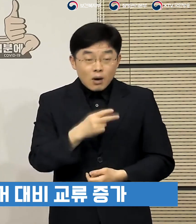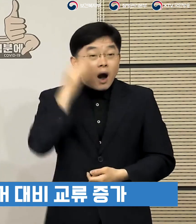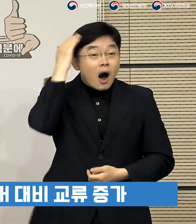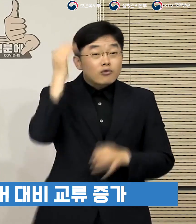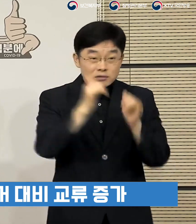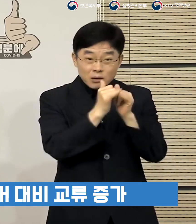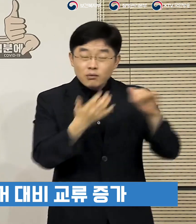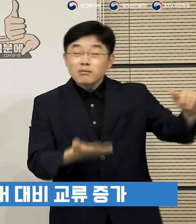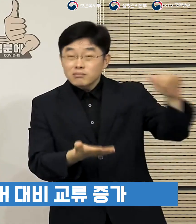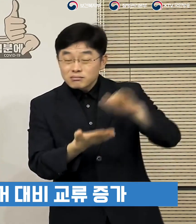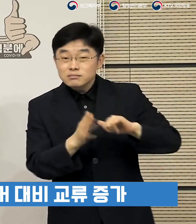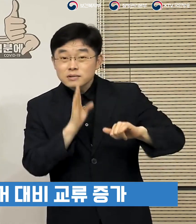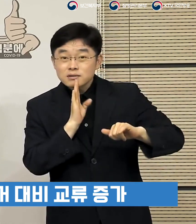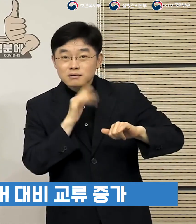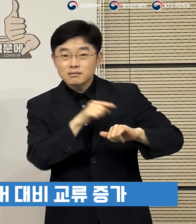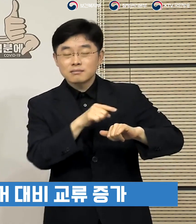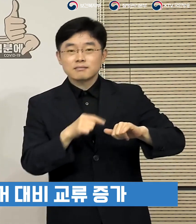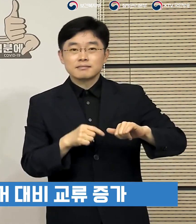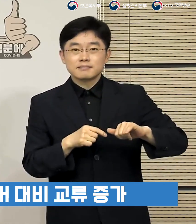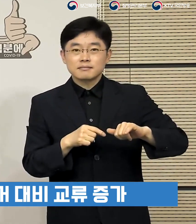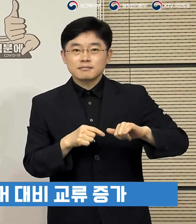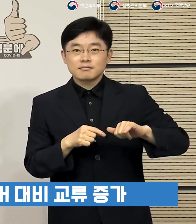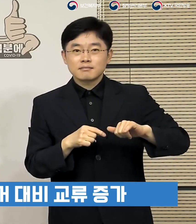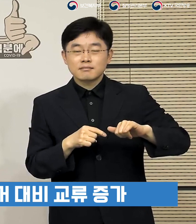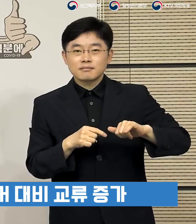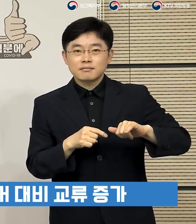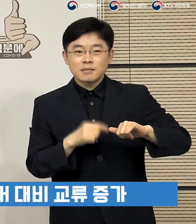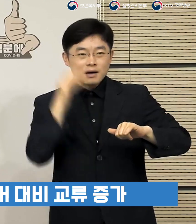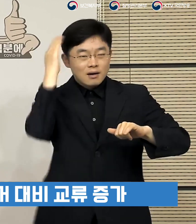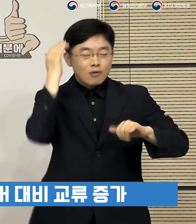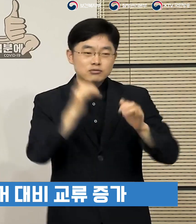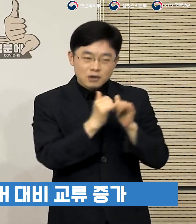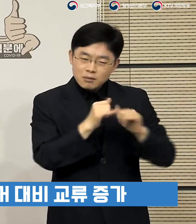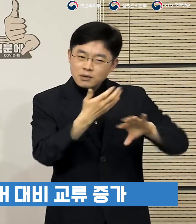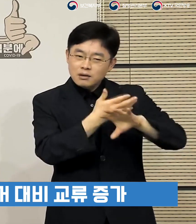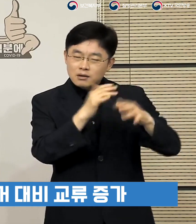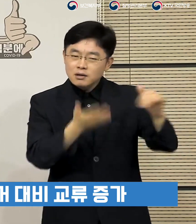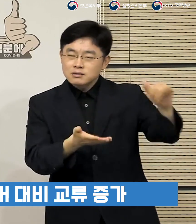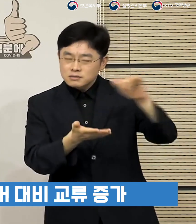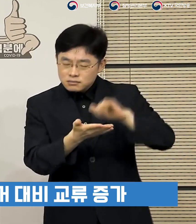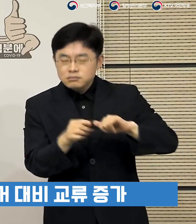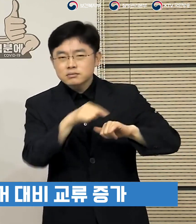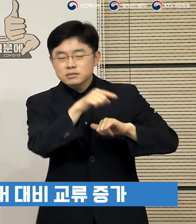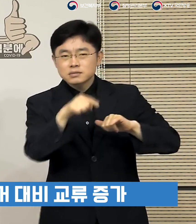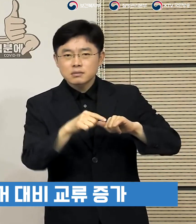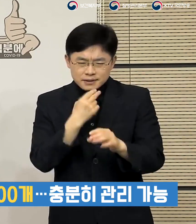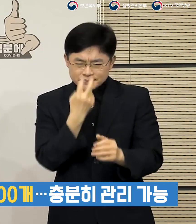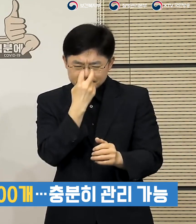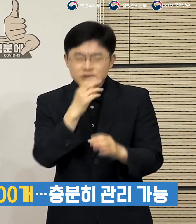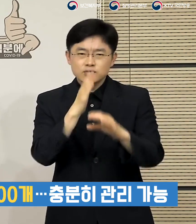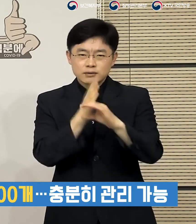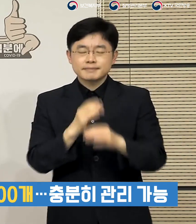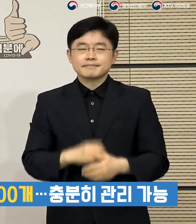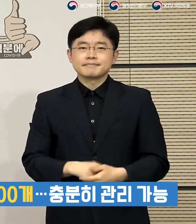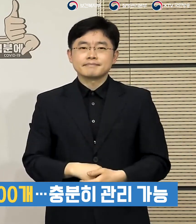외국인 우리 국민들도 많이 들어오시고 있기 때문에 우리 국민들과 또 외국인들이 들어오고 있는 상황입니다.